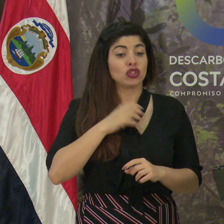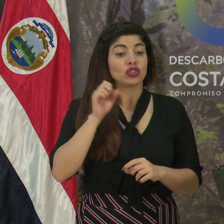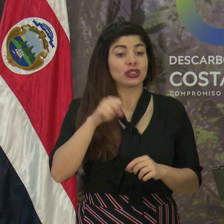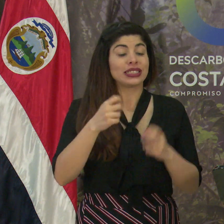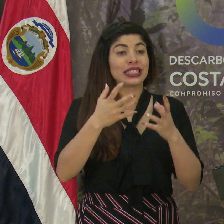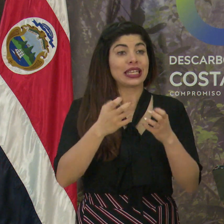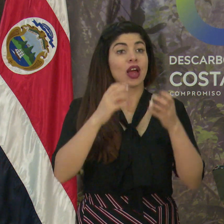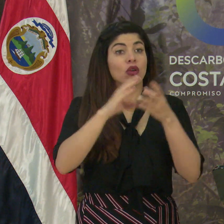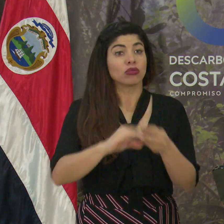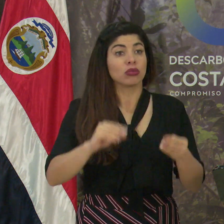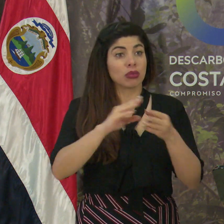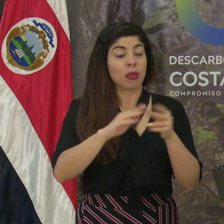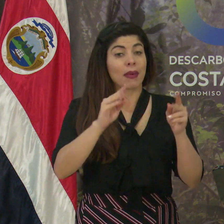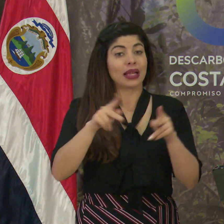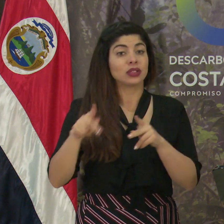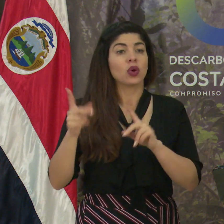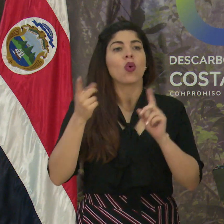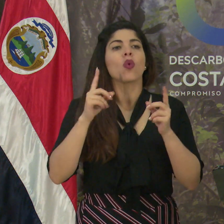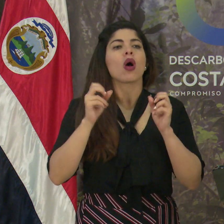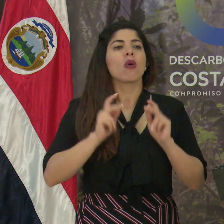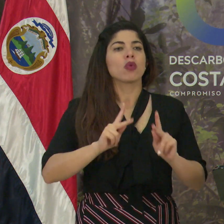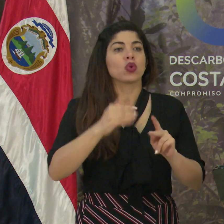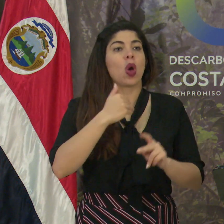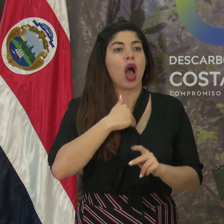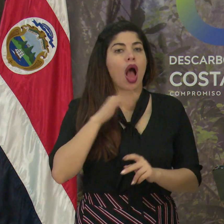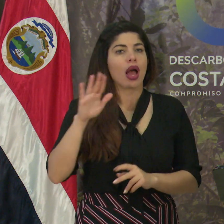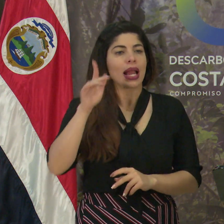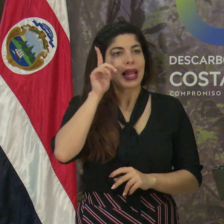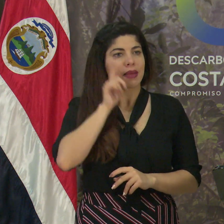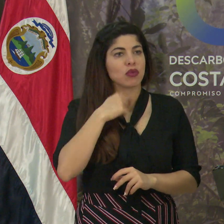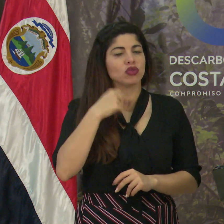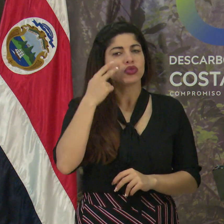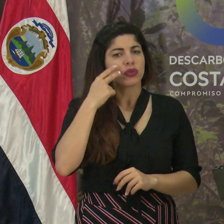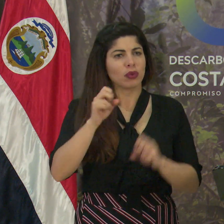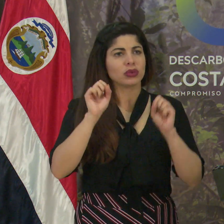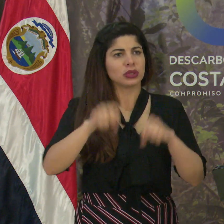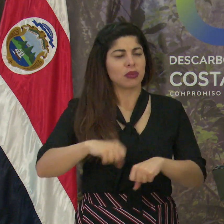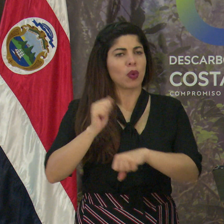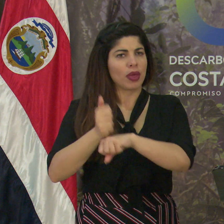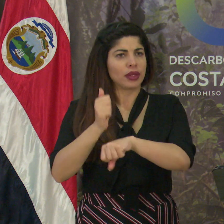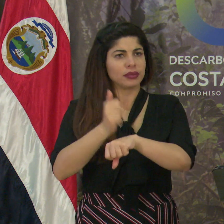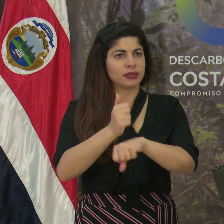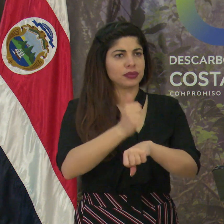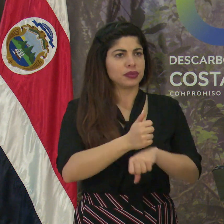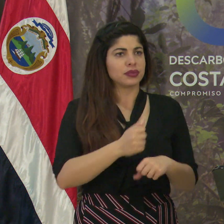quiero contarle a la gente son las oportunidades que hay en Limón y que yo veo que se pueden concretar.